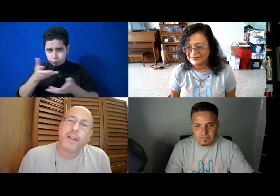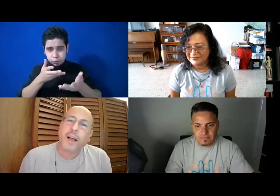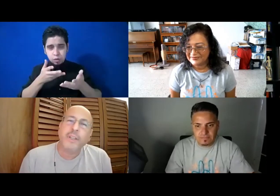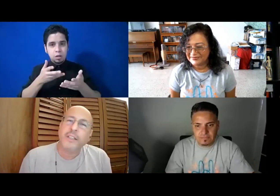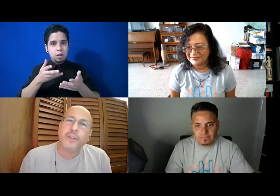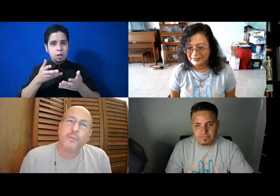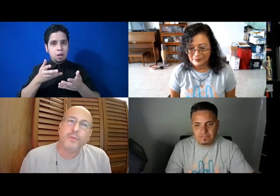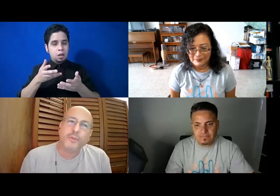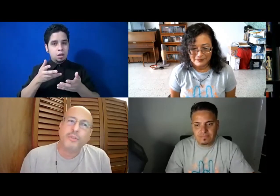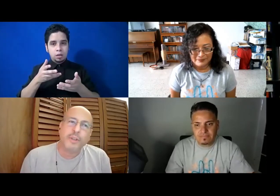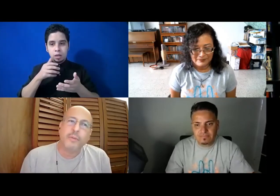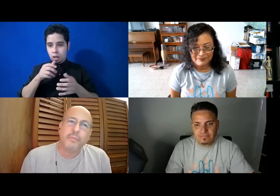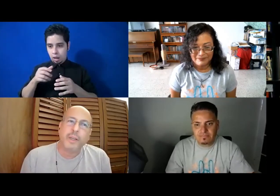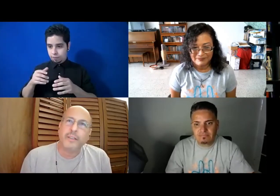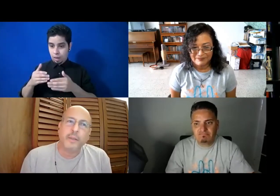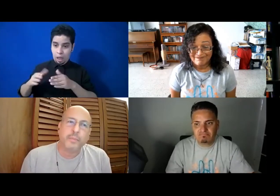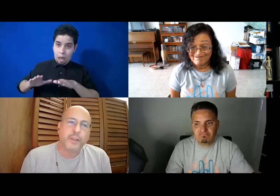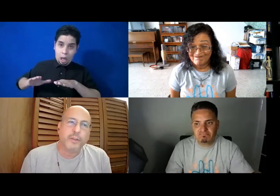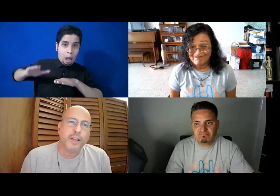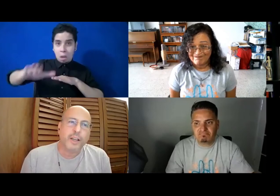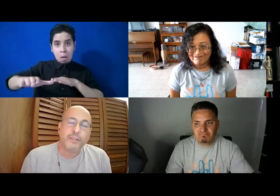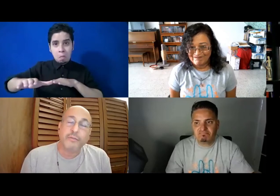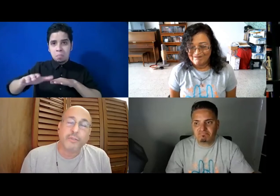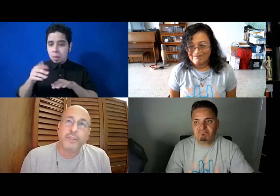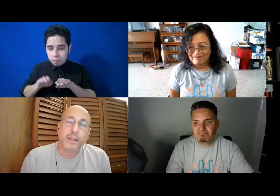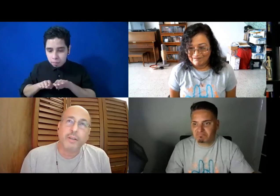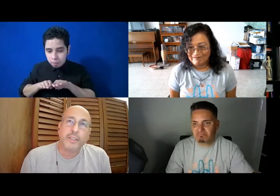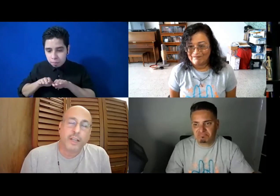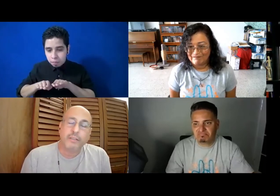avanzado mucho en veinte y pico de años, no se ha avanzado.